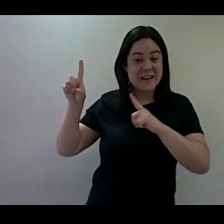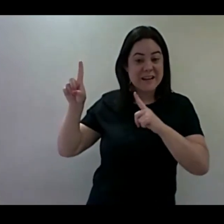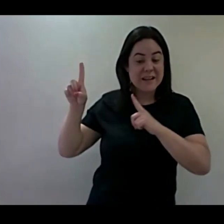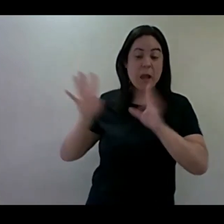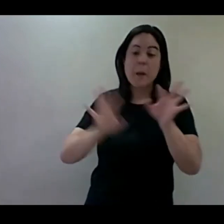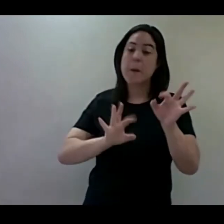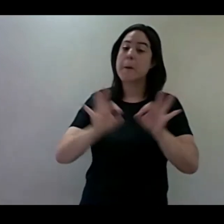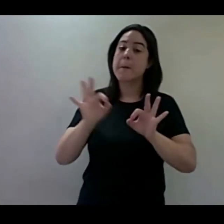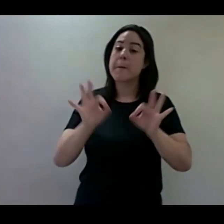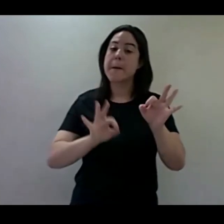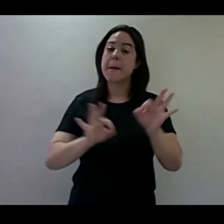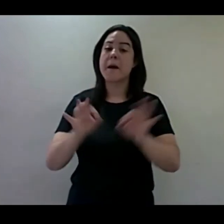não adianta fugir.